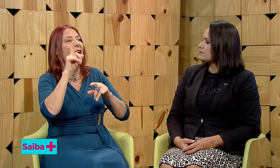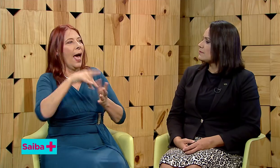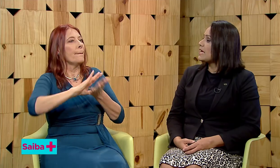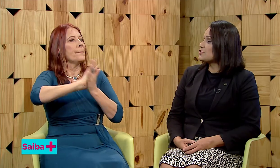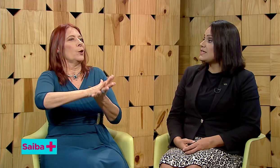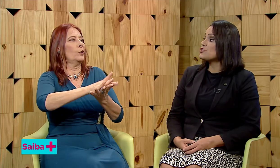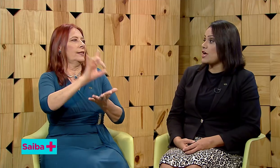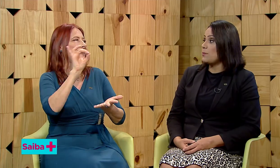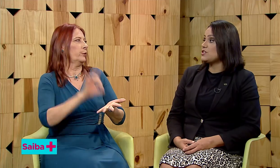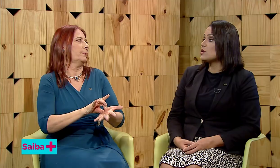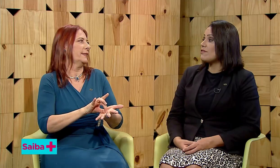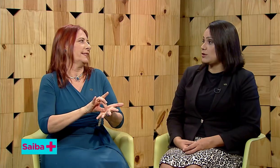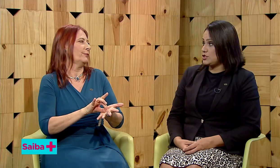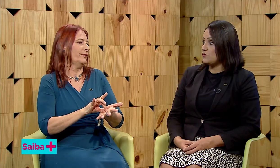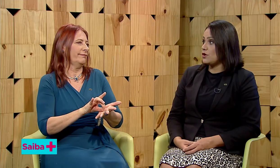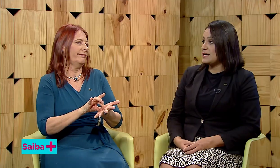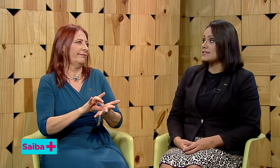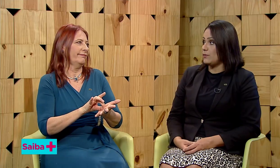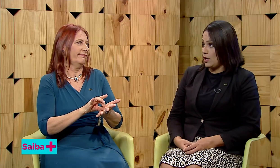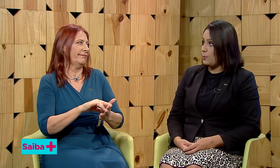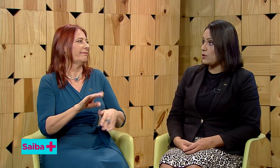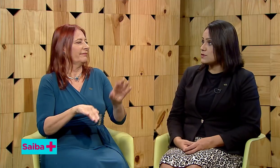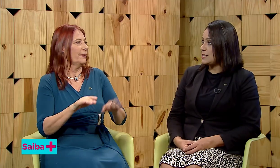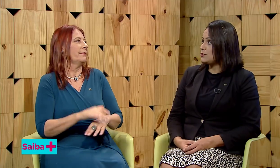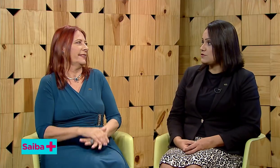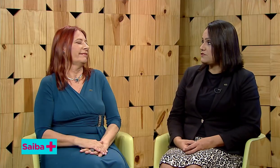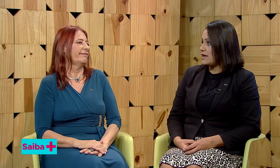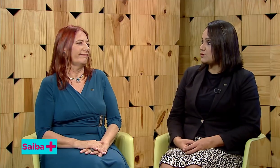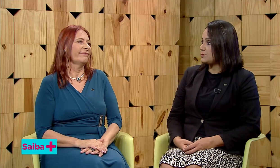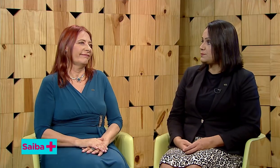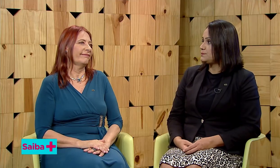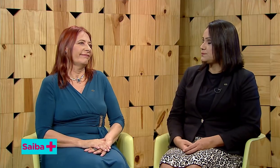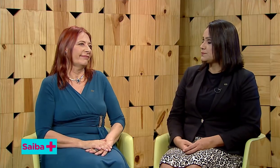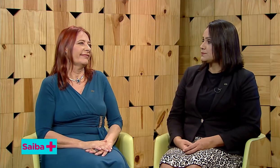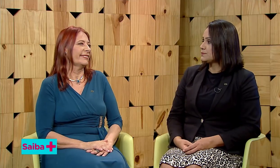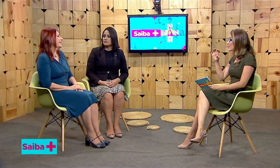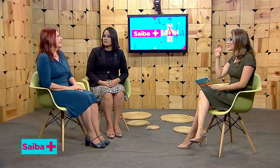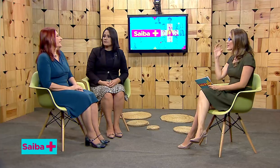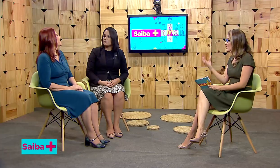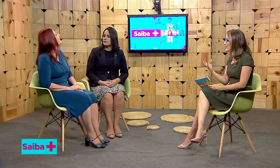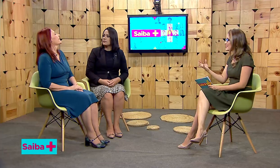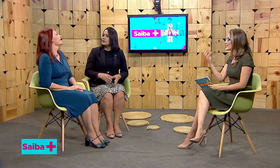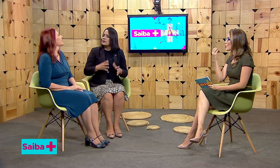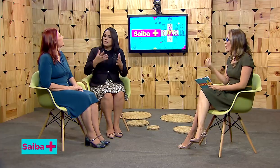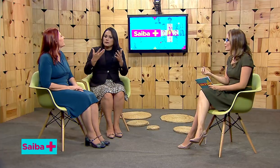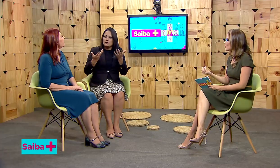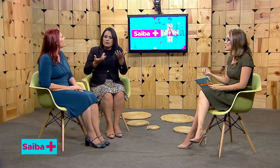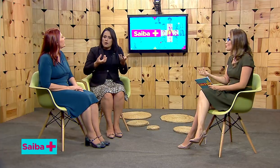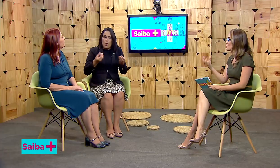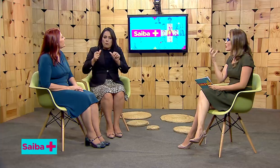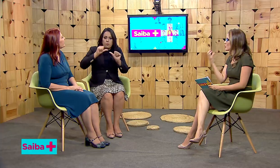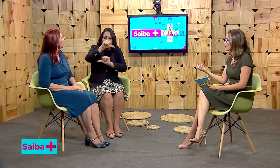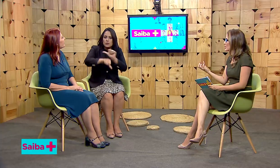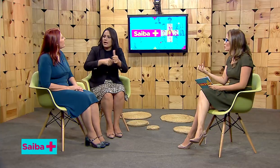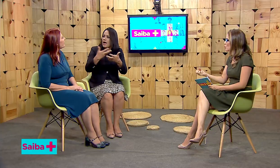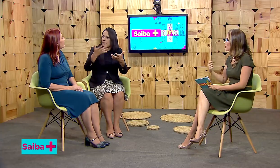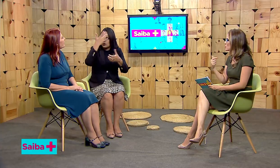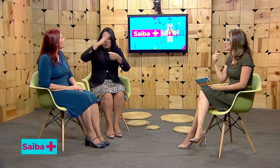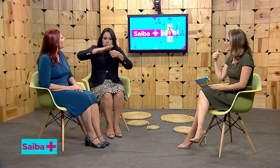Às vezes, realmente, não é falta de informação, é o preconceito de fato. E como reverter esse quadro de preconceito? Como a sociedade